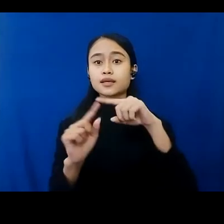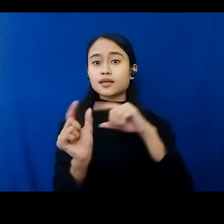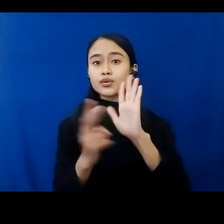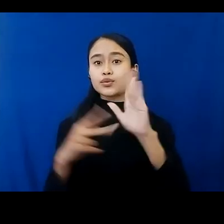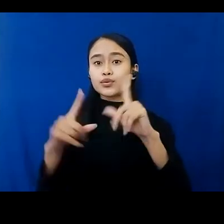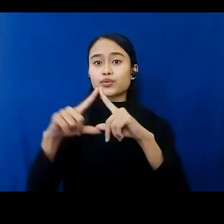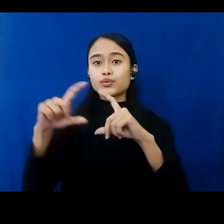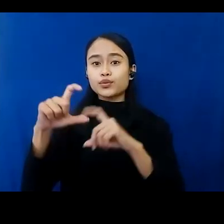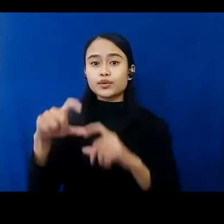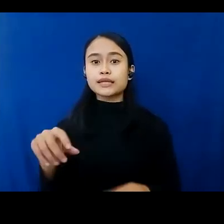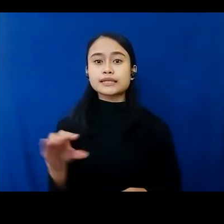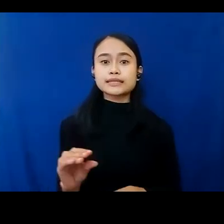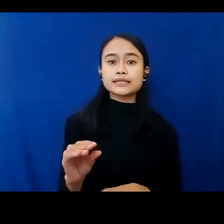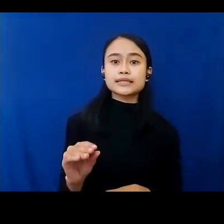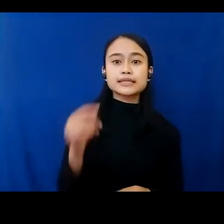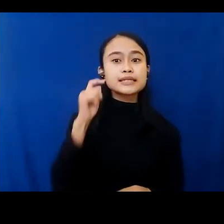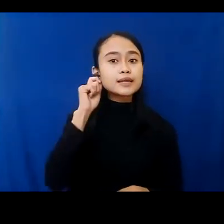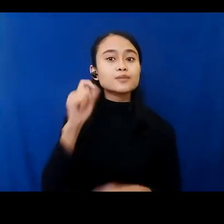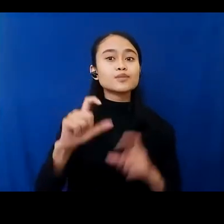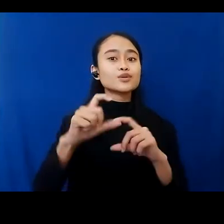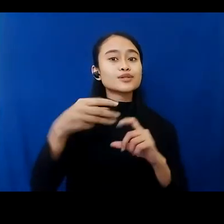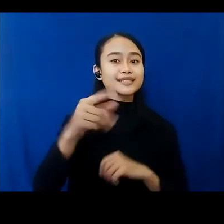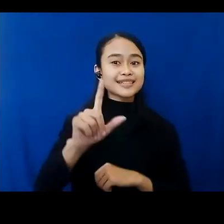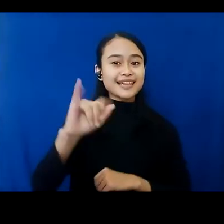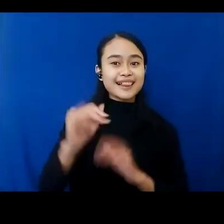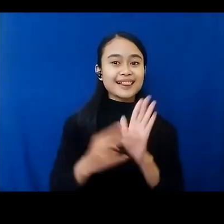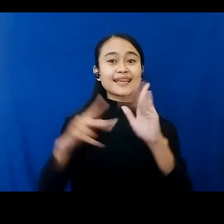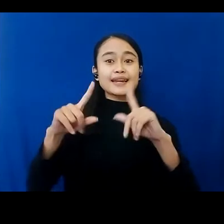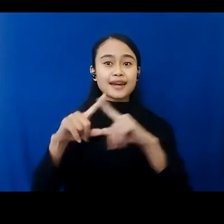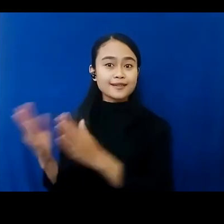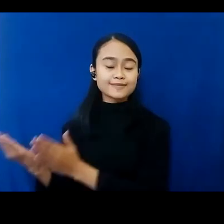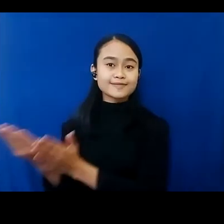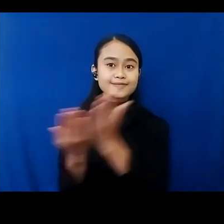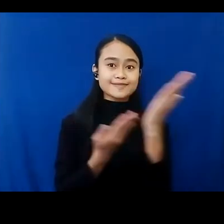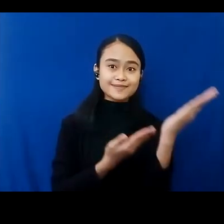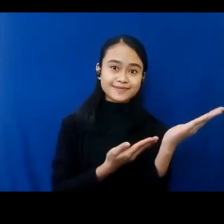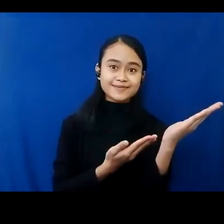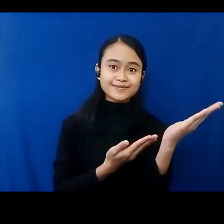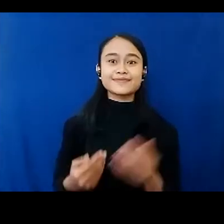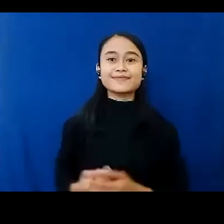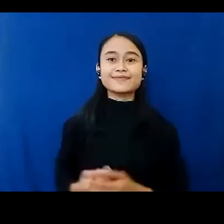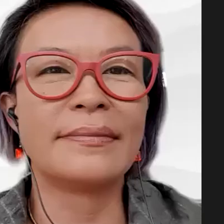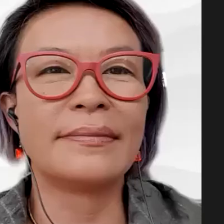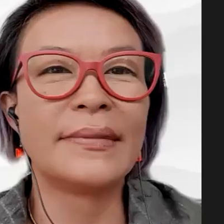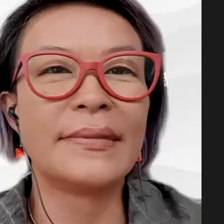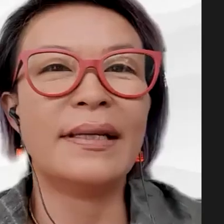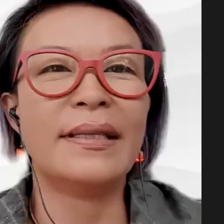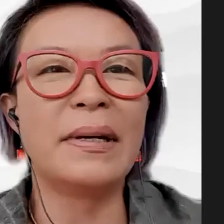Sumbung. Kami mohon Ibu Selina untuk memberikan ucapan selamat datang. Silakan Ibu Selina.